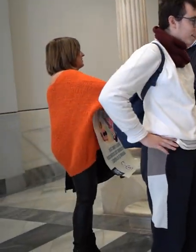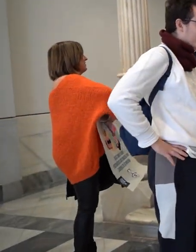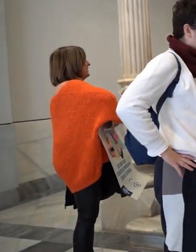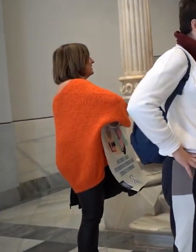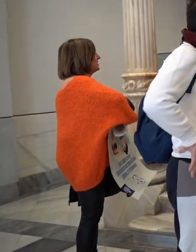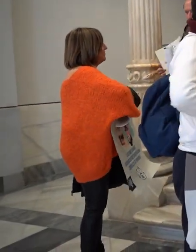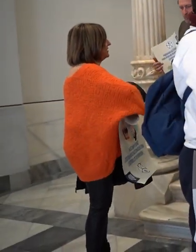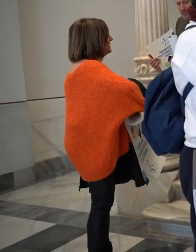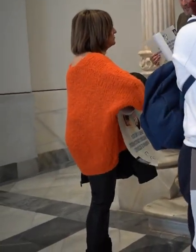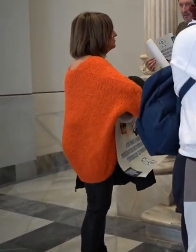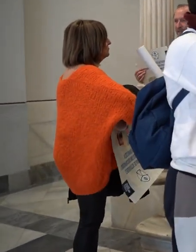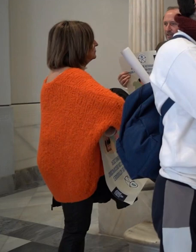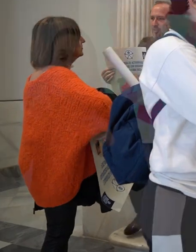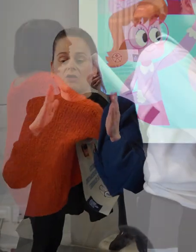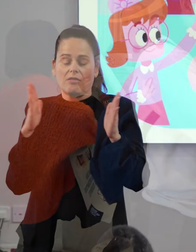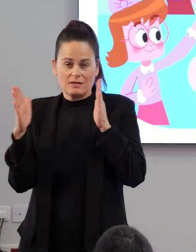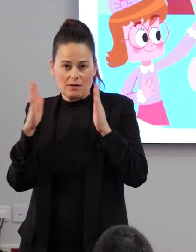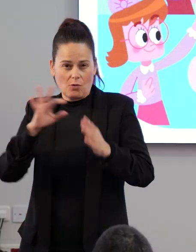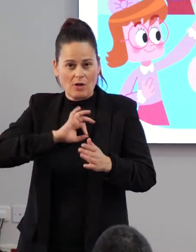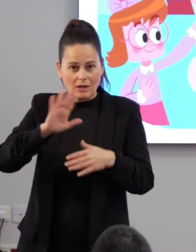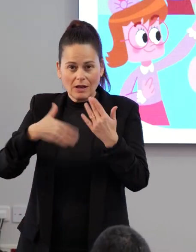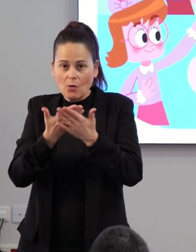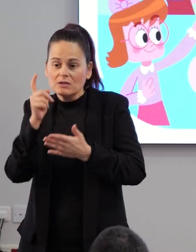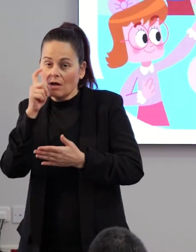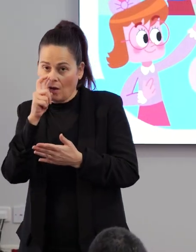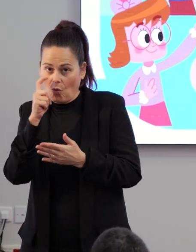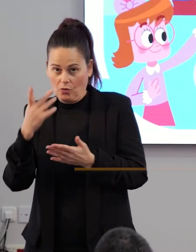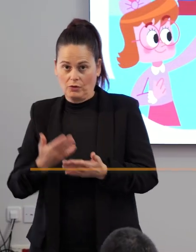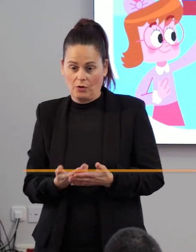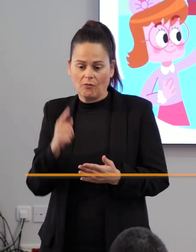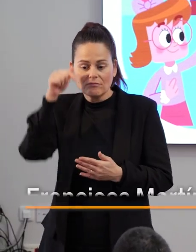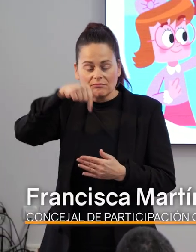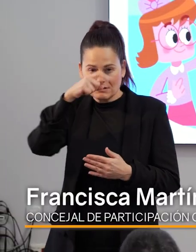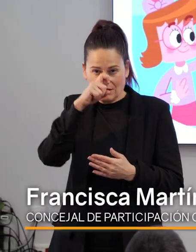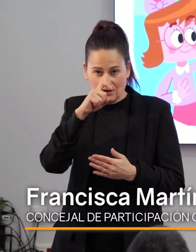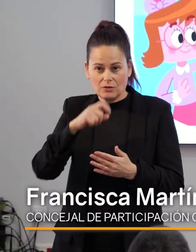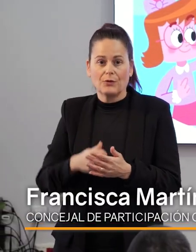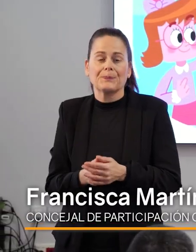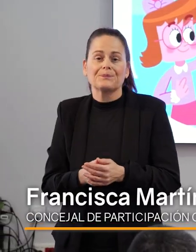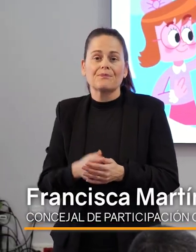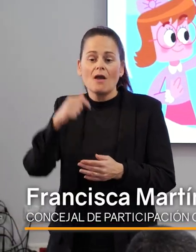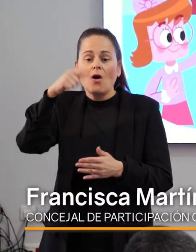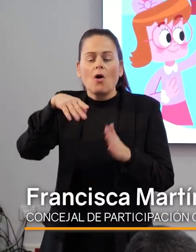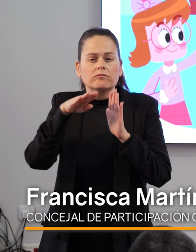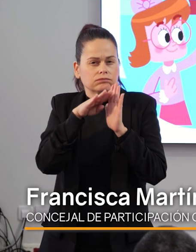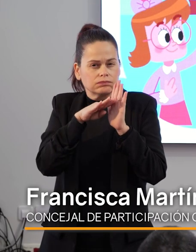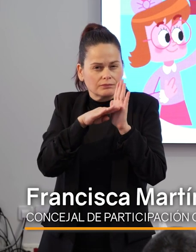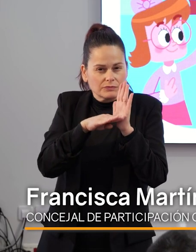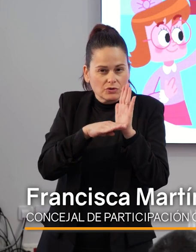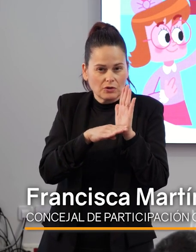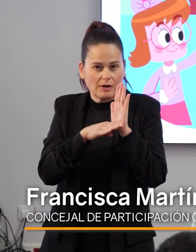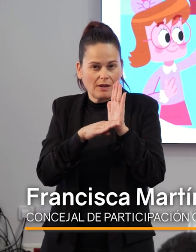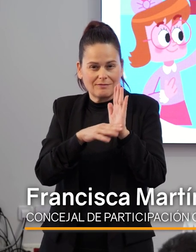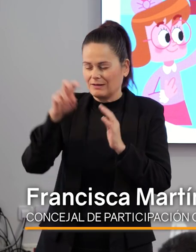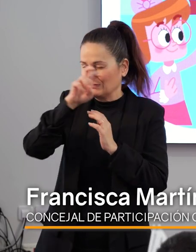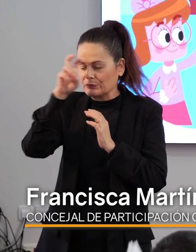que vamos a llevar en el semestre de enero hasta junio de este año. Un catálogo de muchas